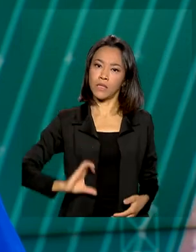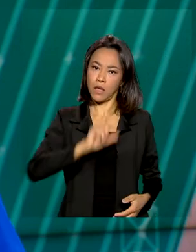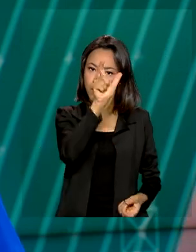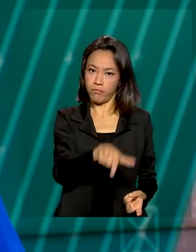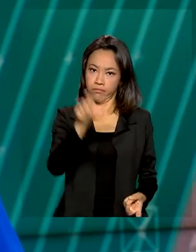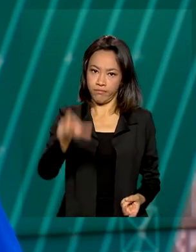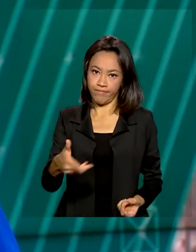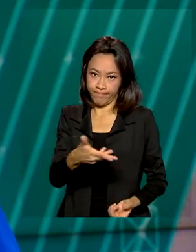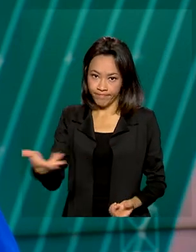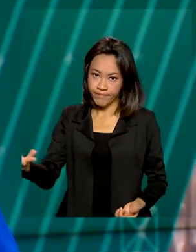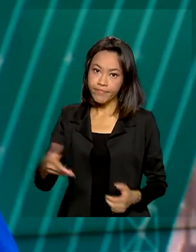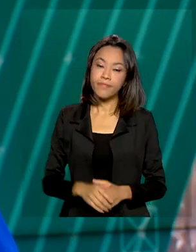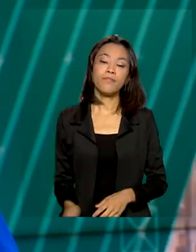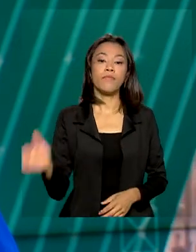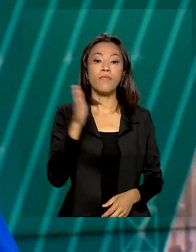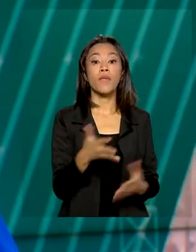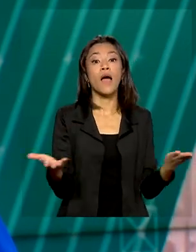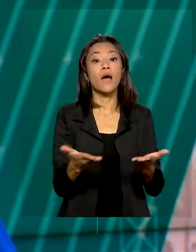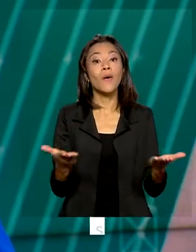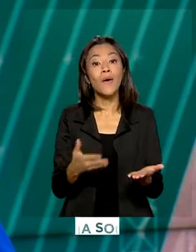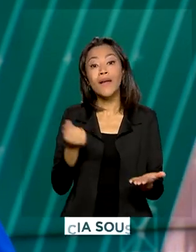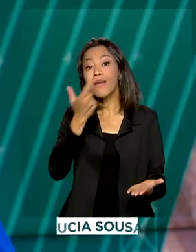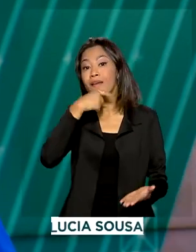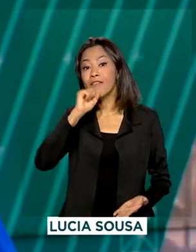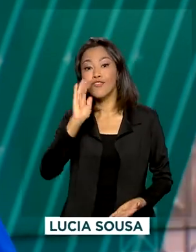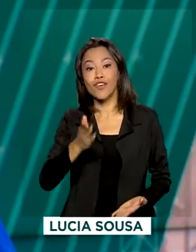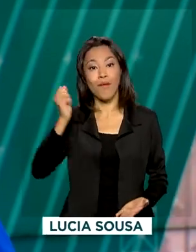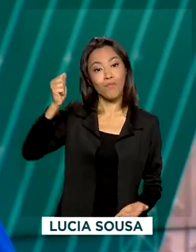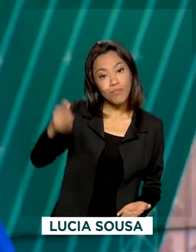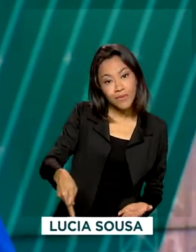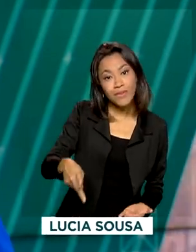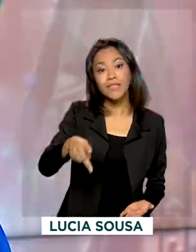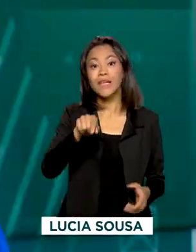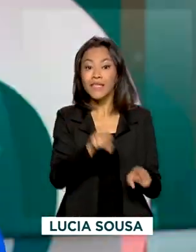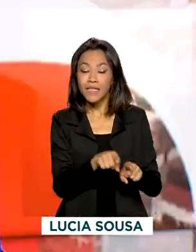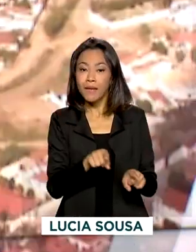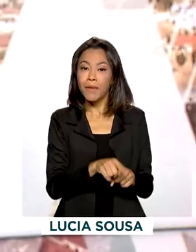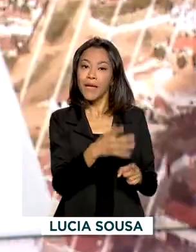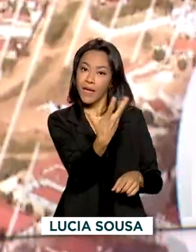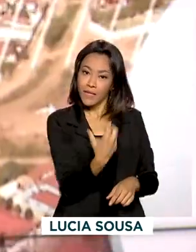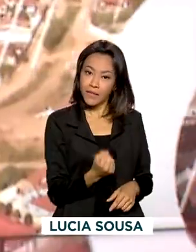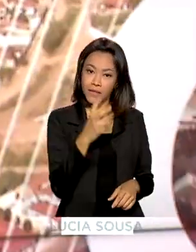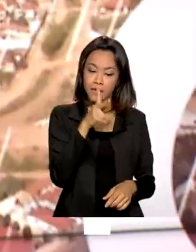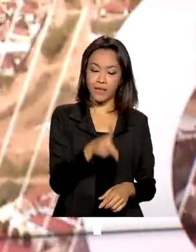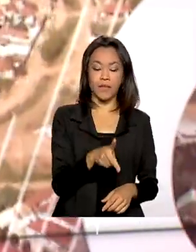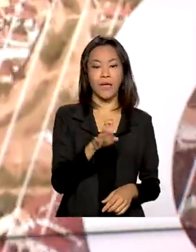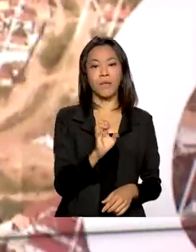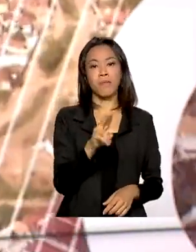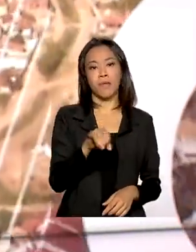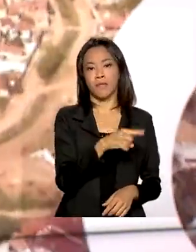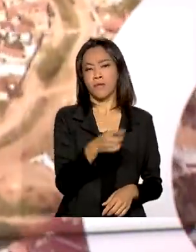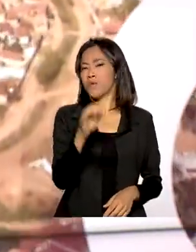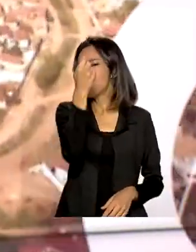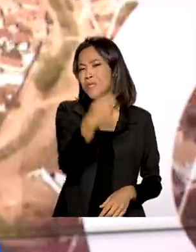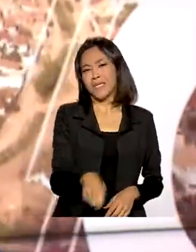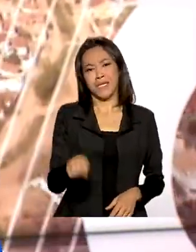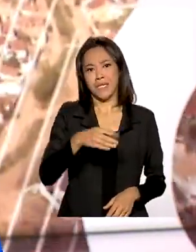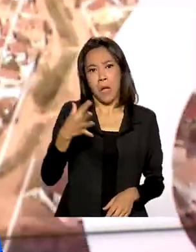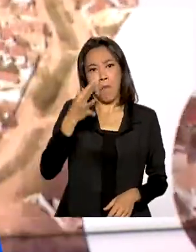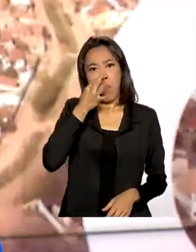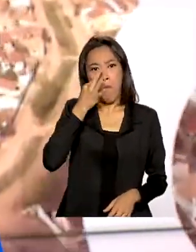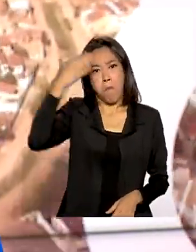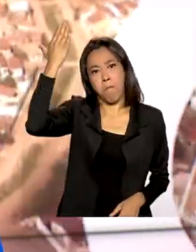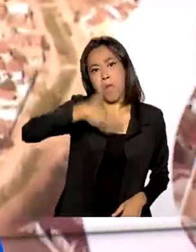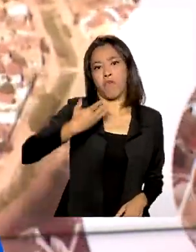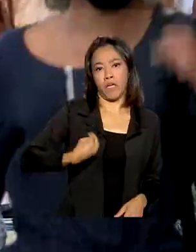A partir de agora, aposentados e pensionistas do INSS não precisam mais fazer a prova de vida presencial. As mudanças já estão